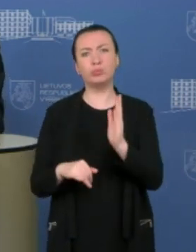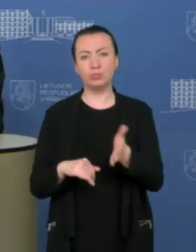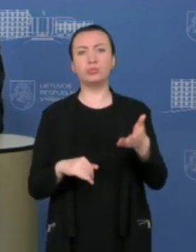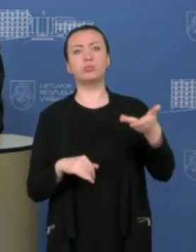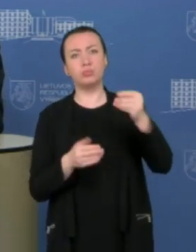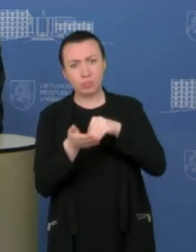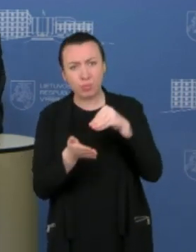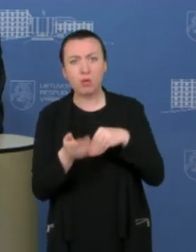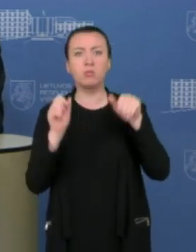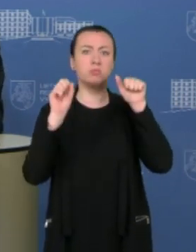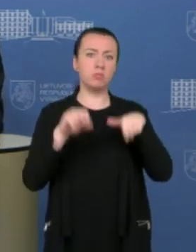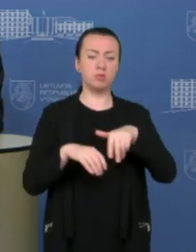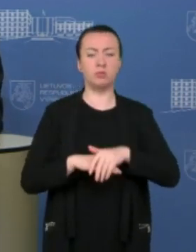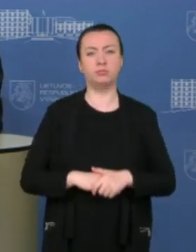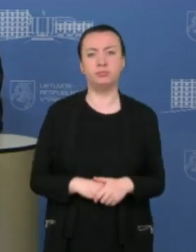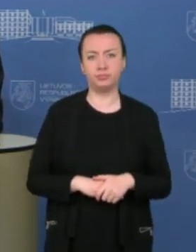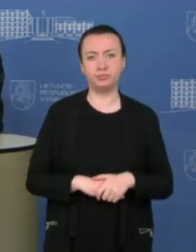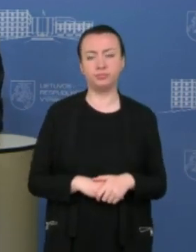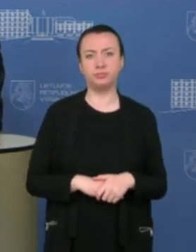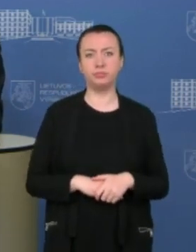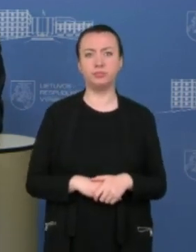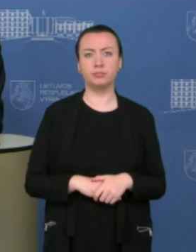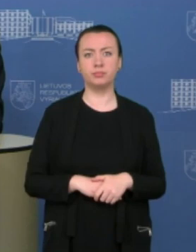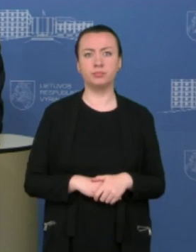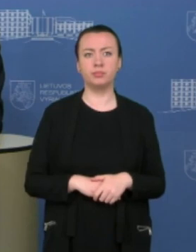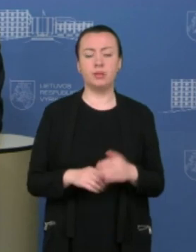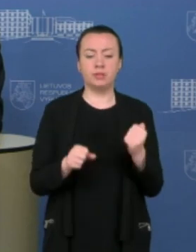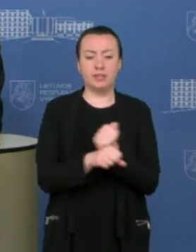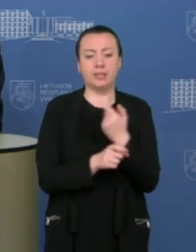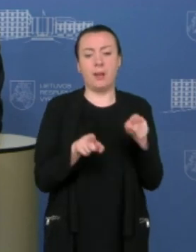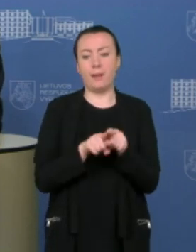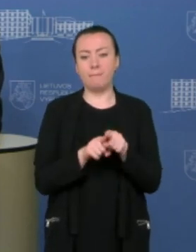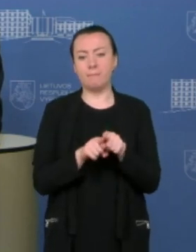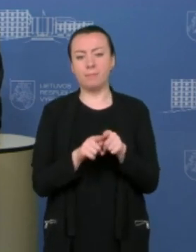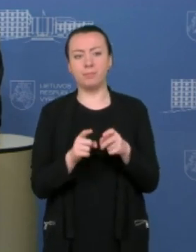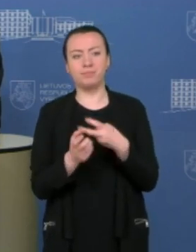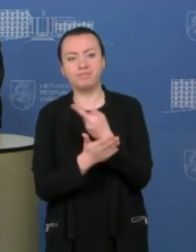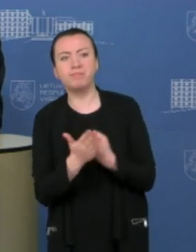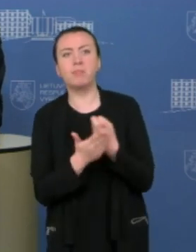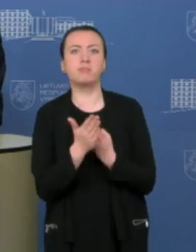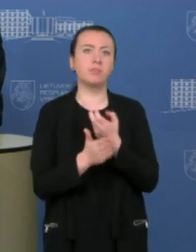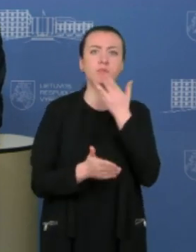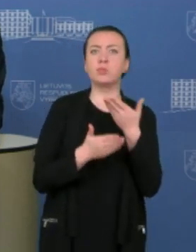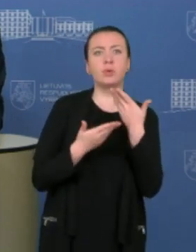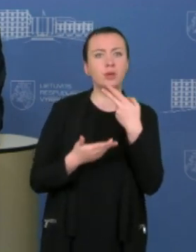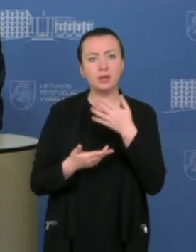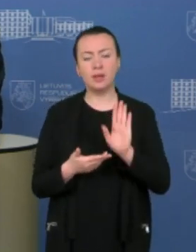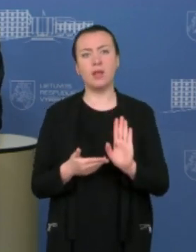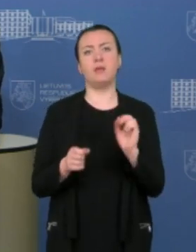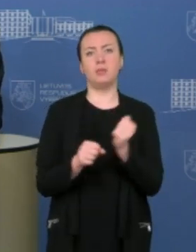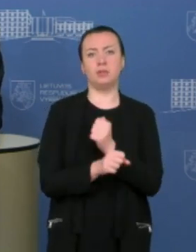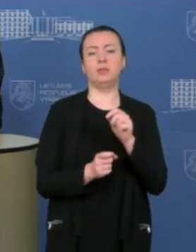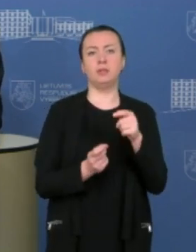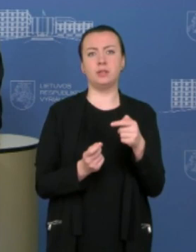krizės gali tapti mums jau nebe iššūkių, nepanikos kažkokiu kelimu, bet tiesiog rutinos